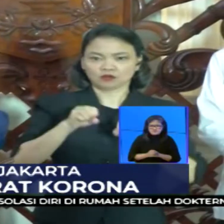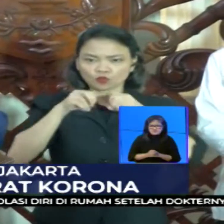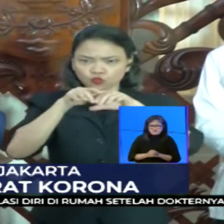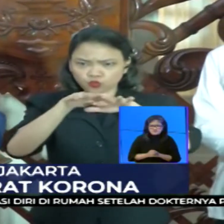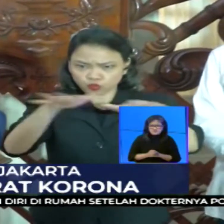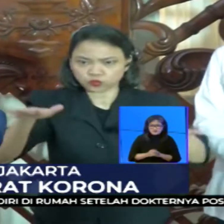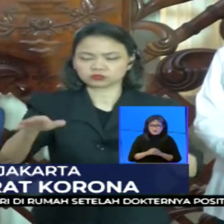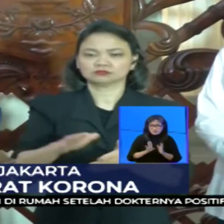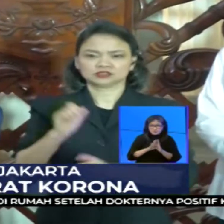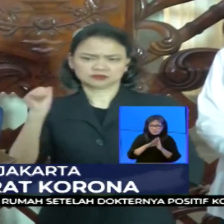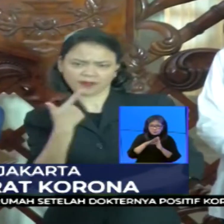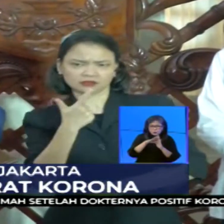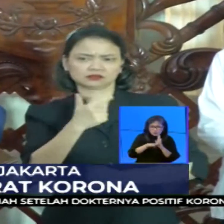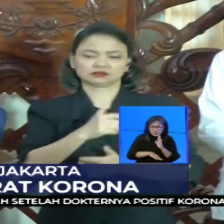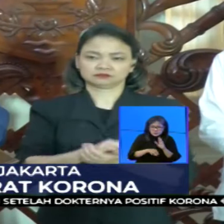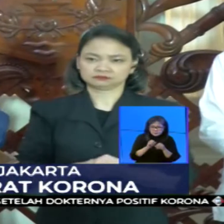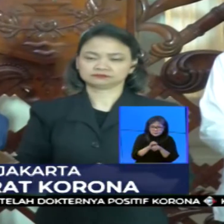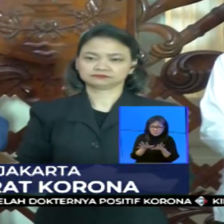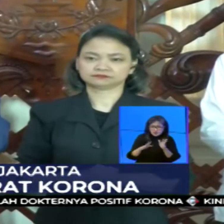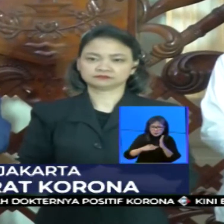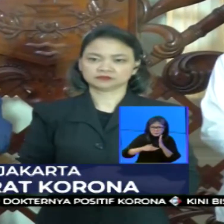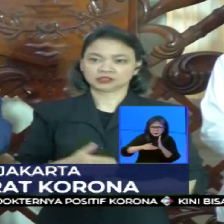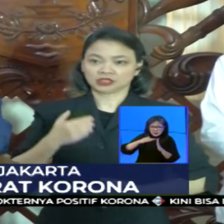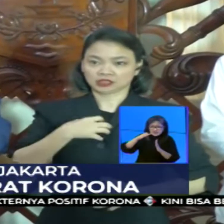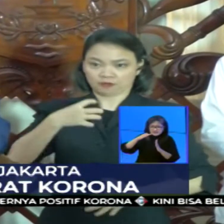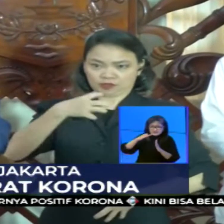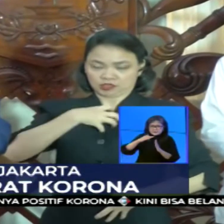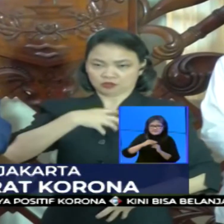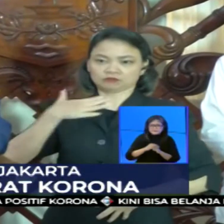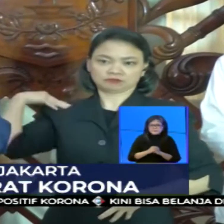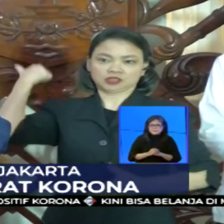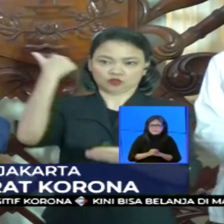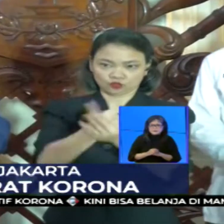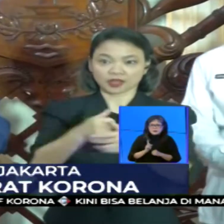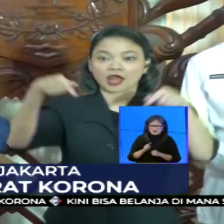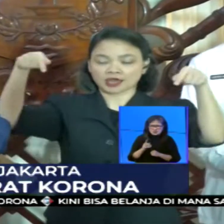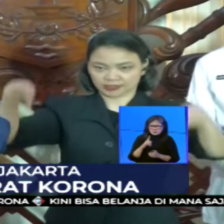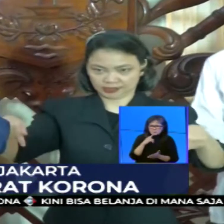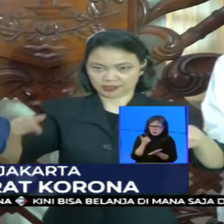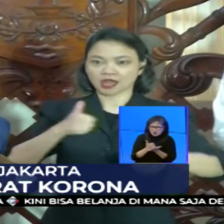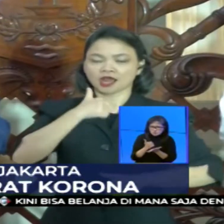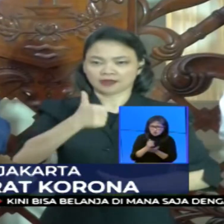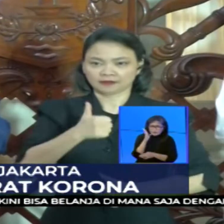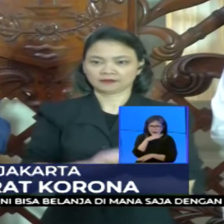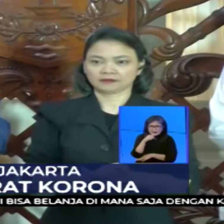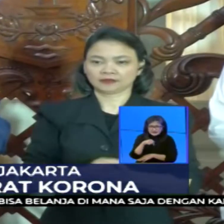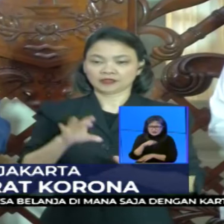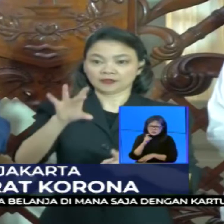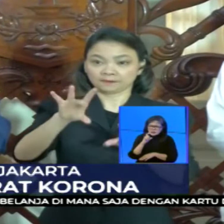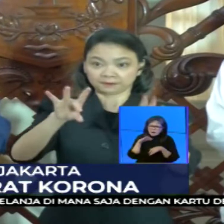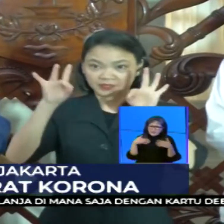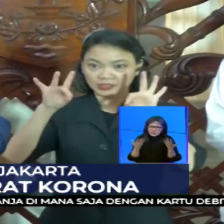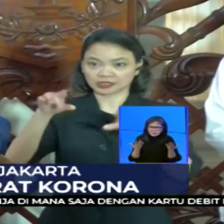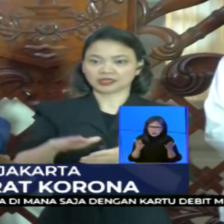terus akan meningkat. Sikap bertanggung jawab hari ini adalah dengan memilih berada di rumah,